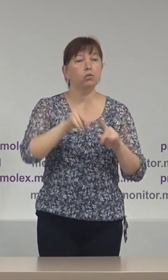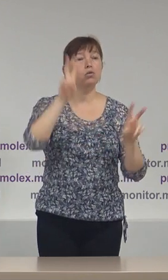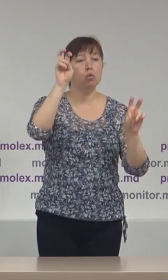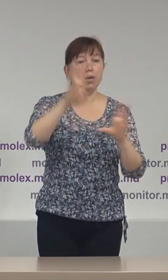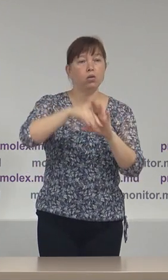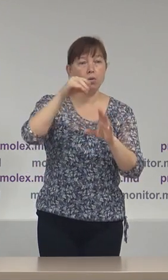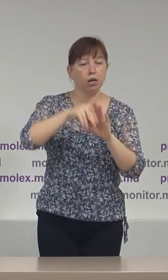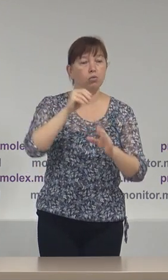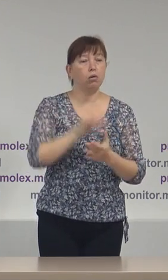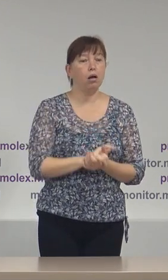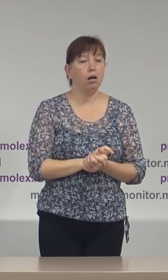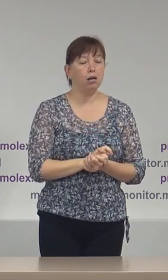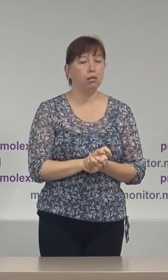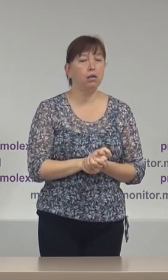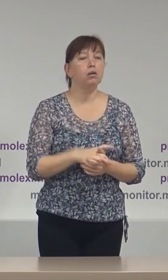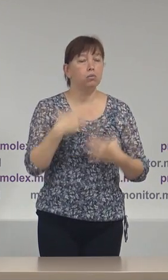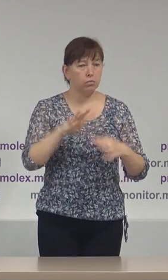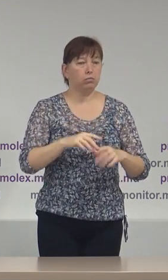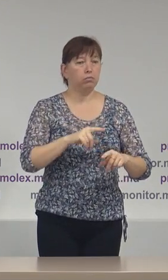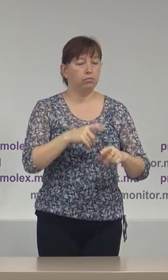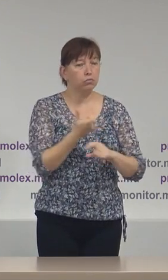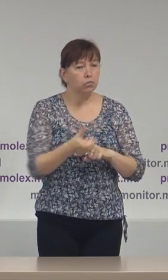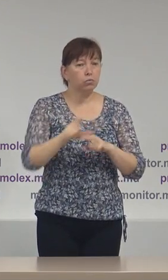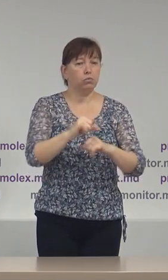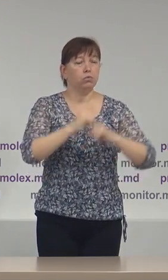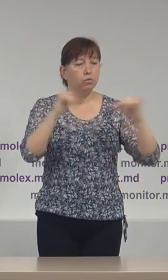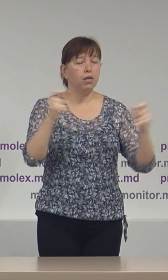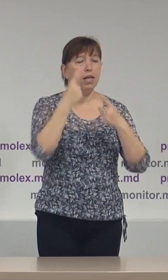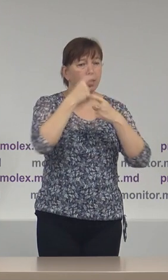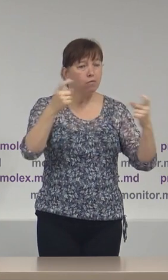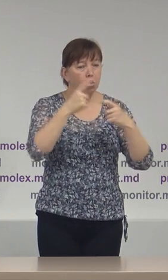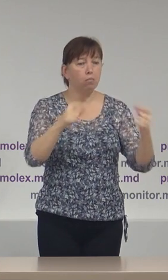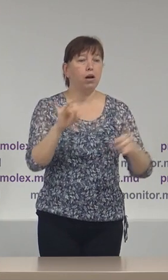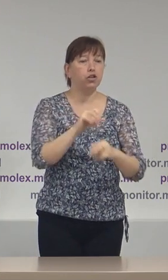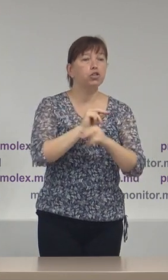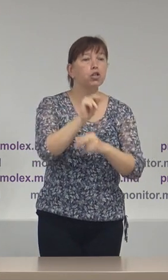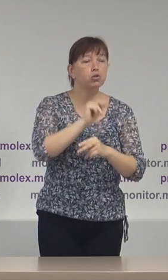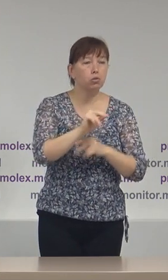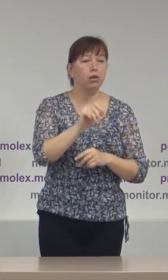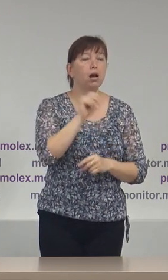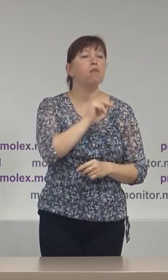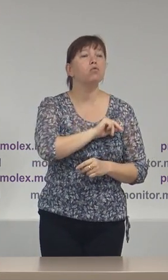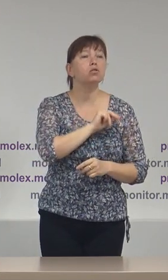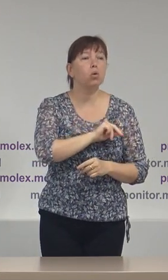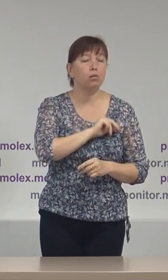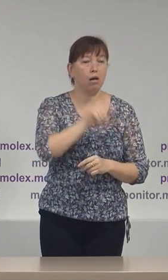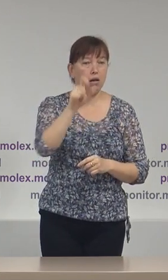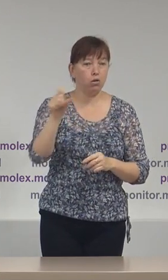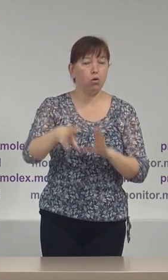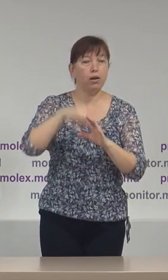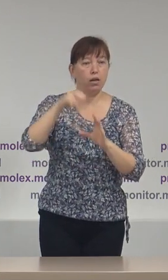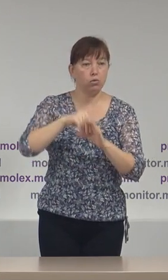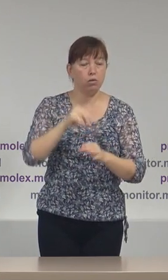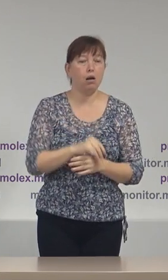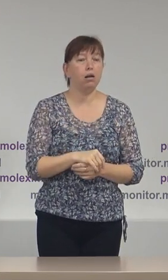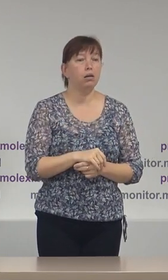și-a intensificat activitățile atât de informare cât și de instruire a funcționarelor electoral și nu